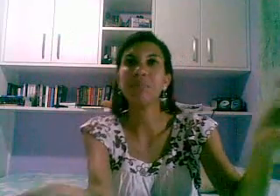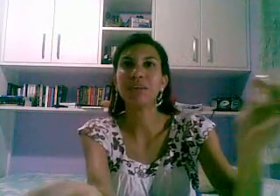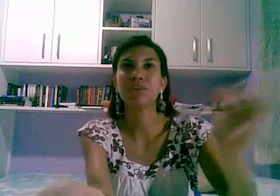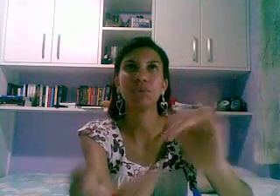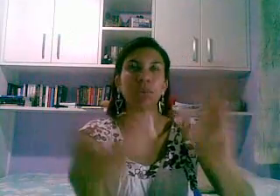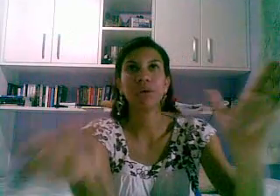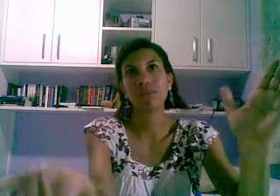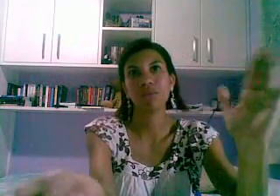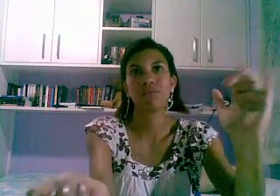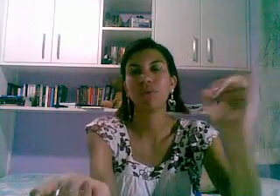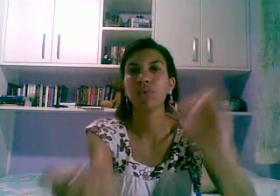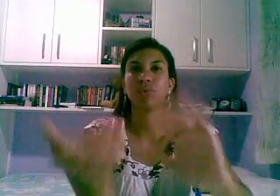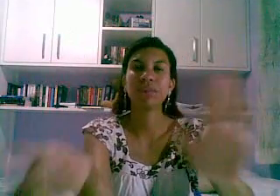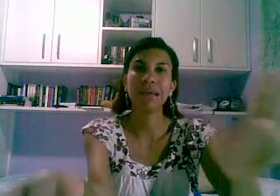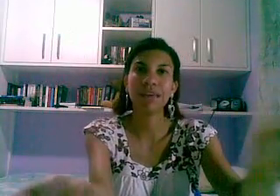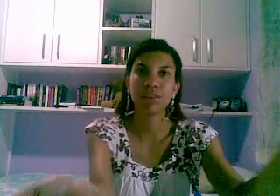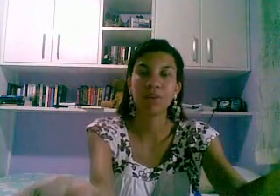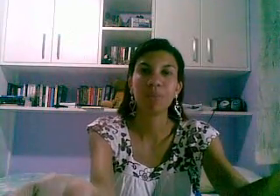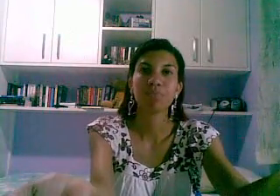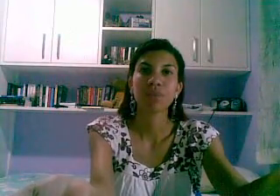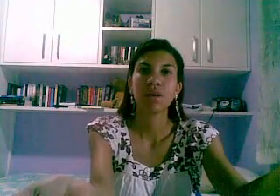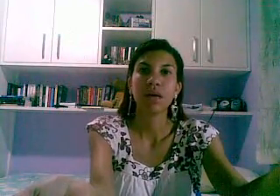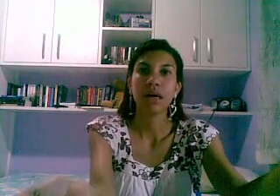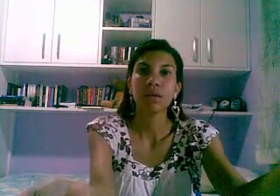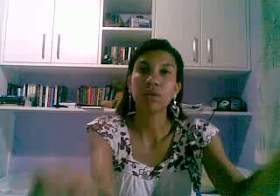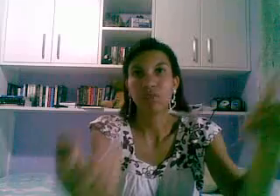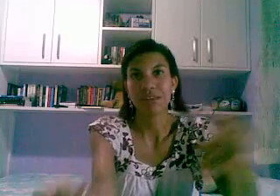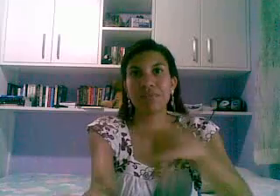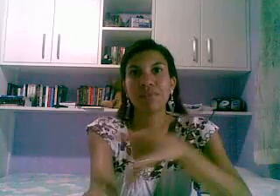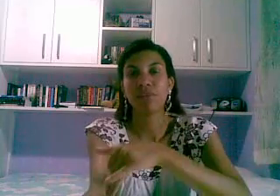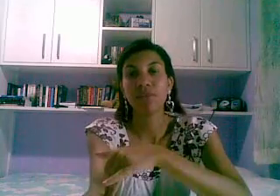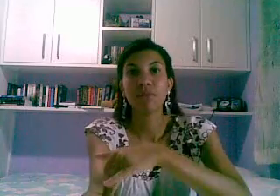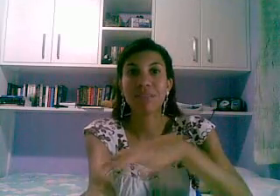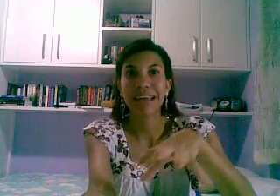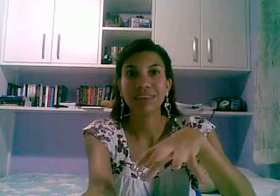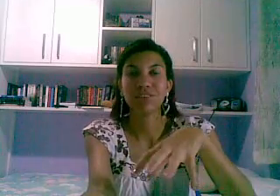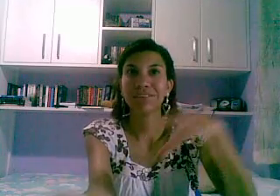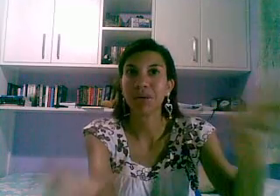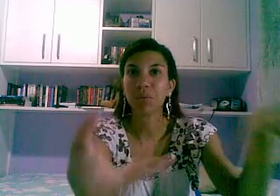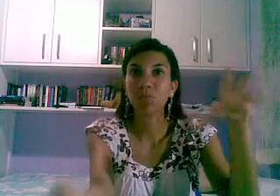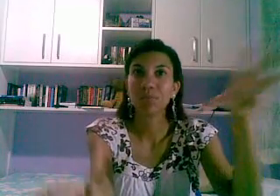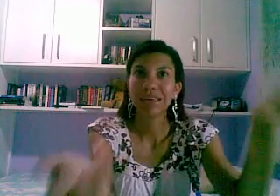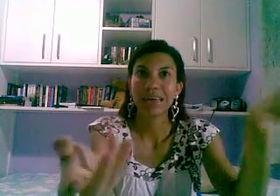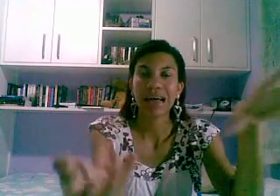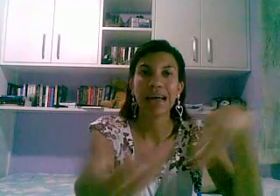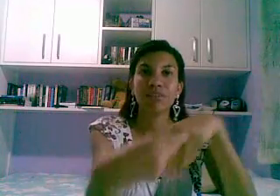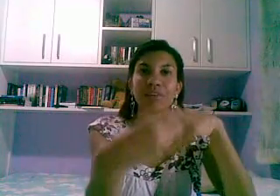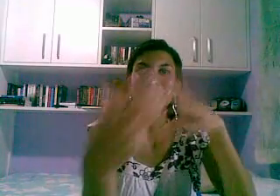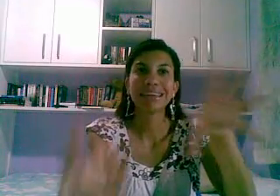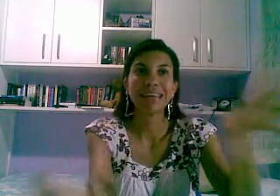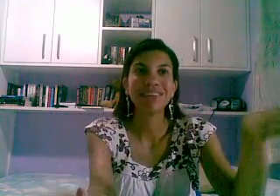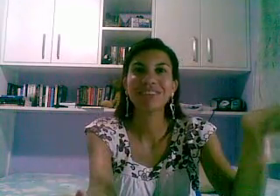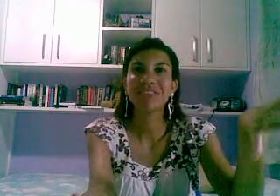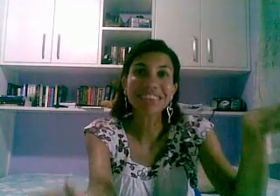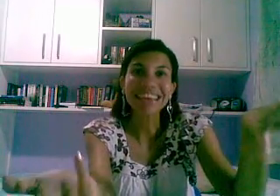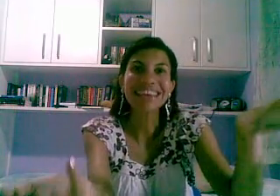de repente no oito ou no set não vai valer o set então aí fica a critério de vocês